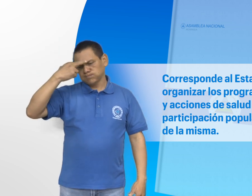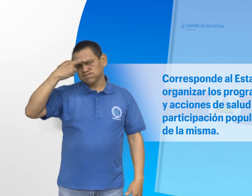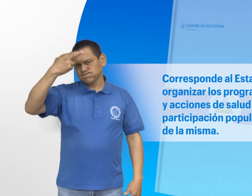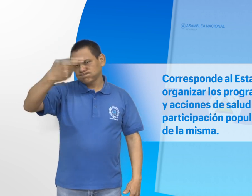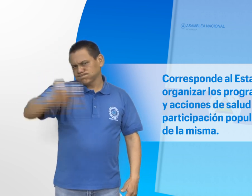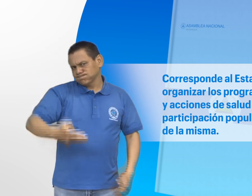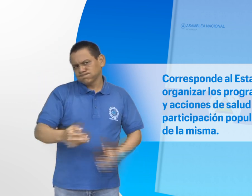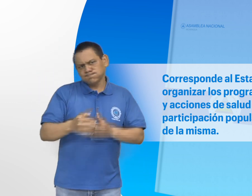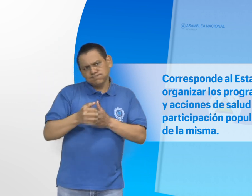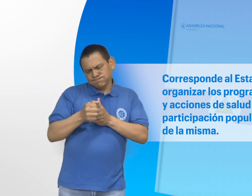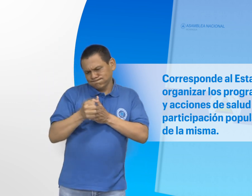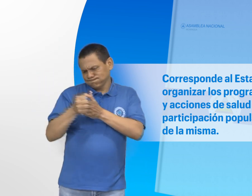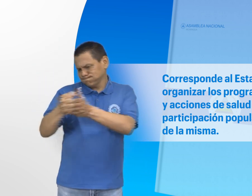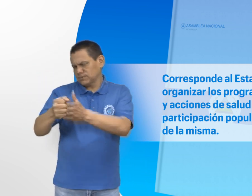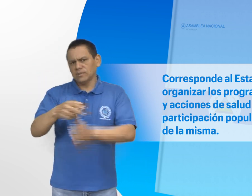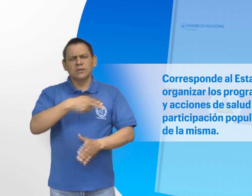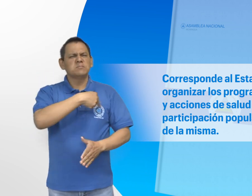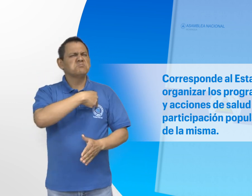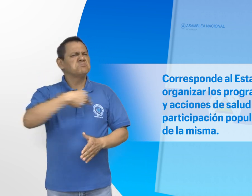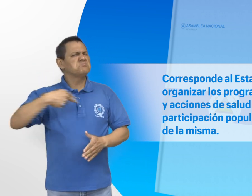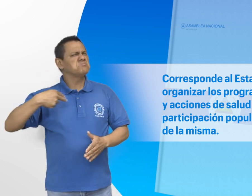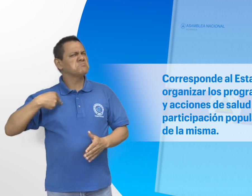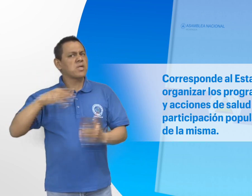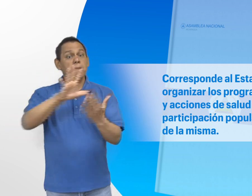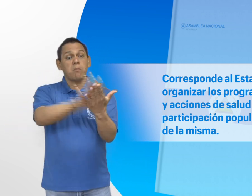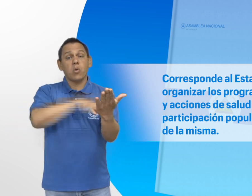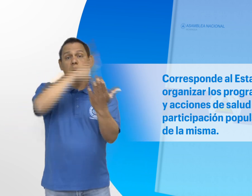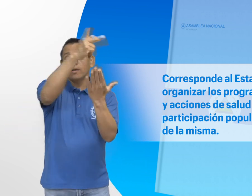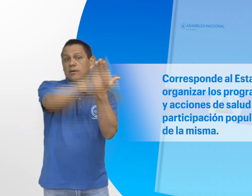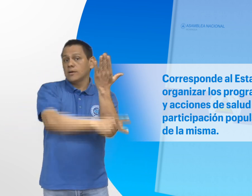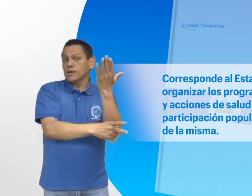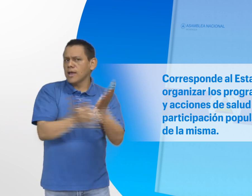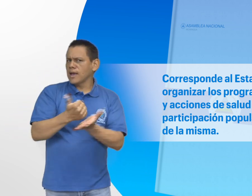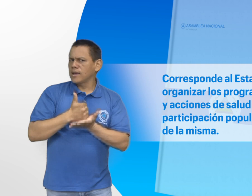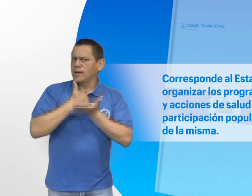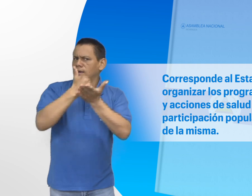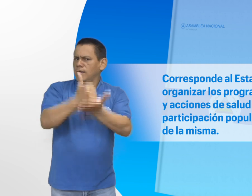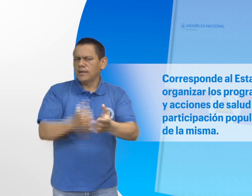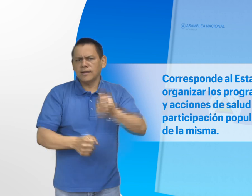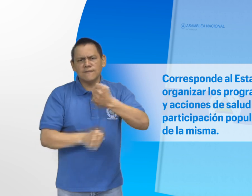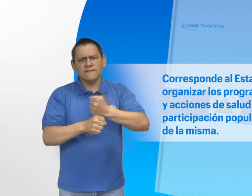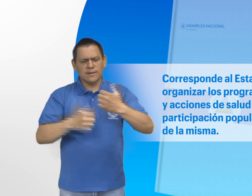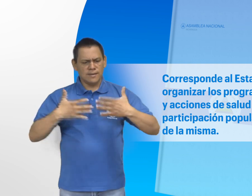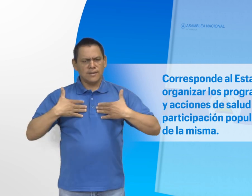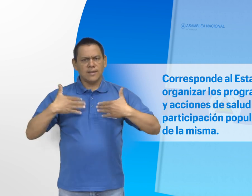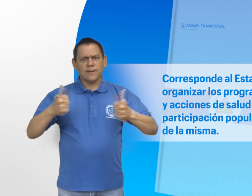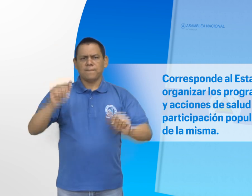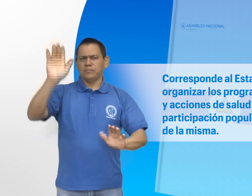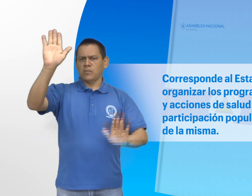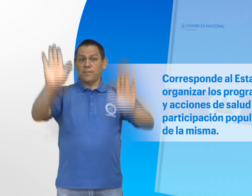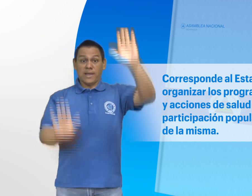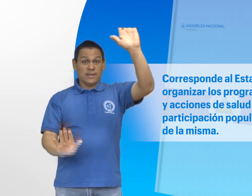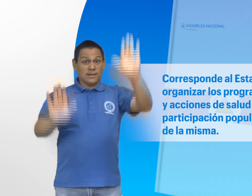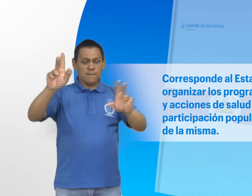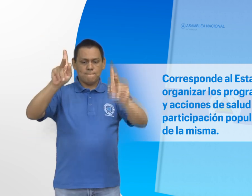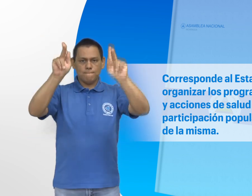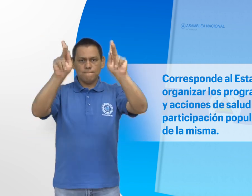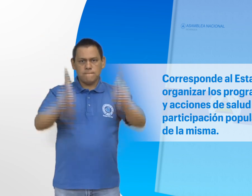Corresponde al Estado dirigir y organizar los programas, servicios y acciones de salud y promover la participación